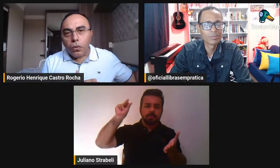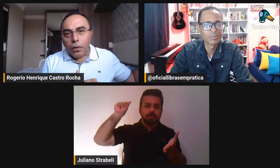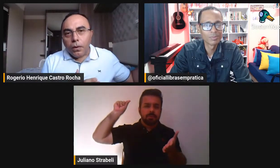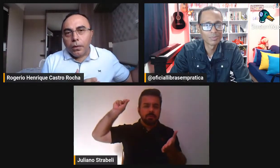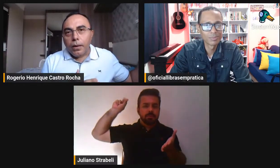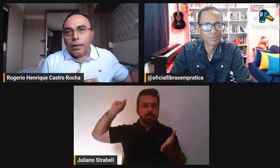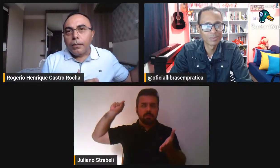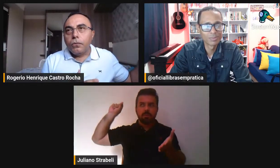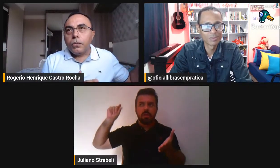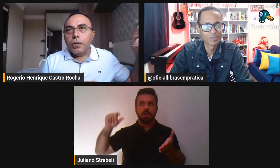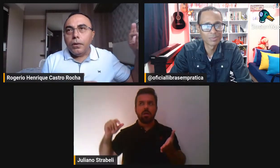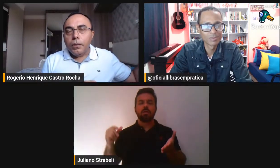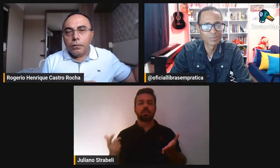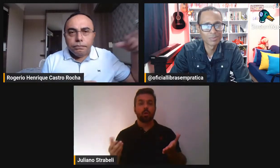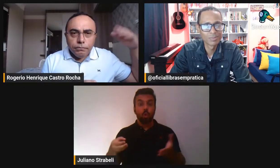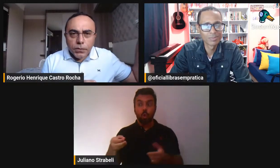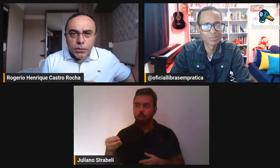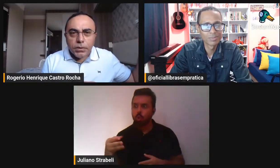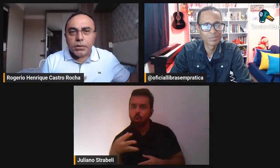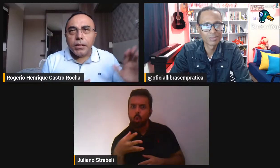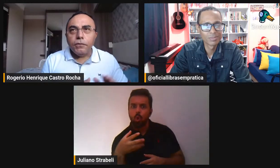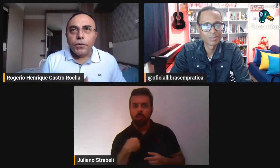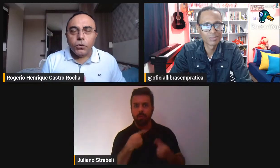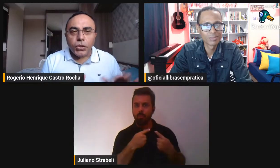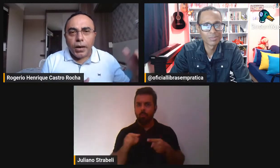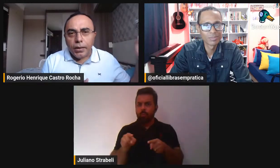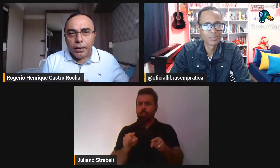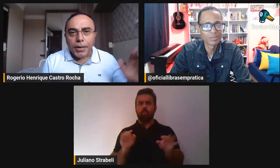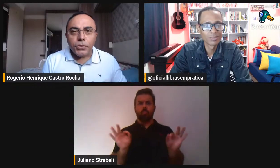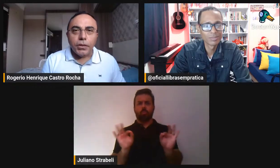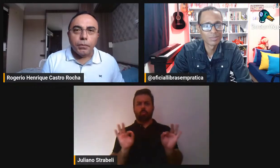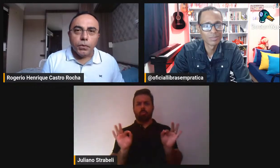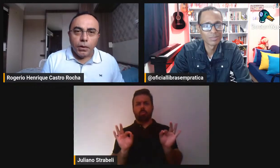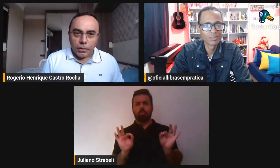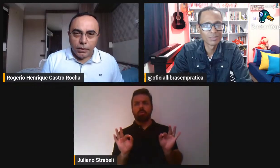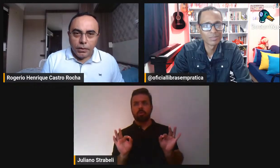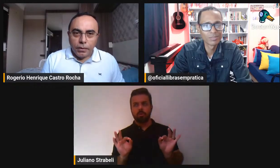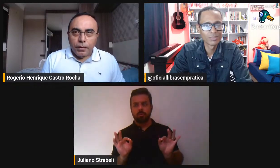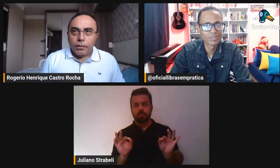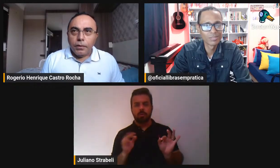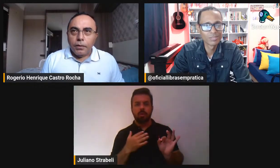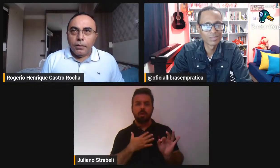um pouco o que se escreveu já há mais tempo.